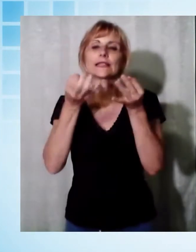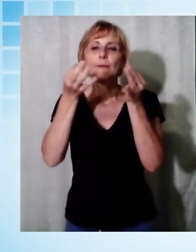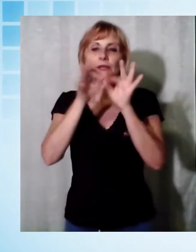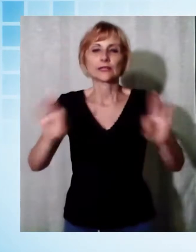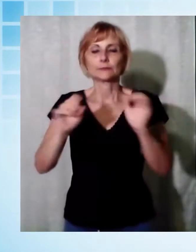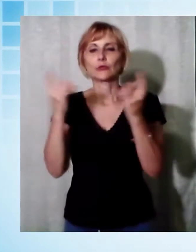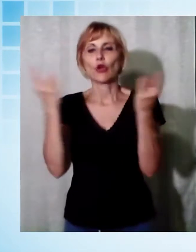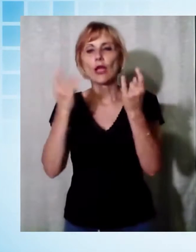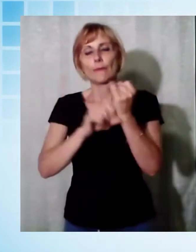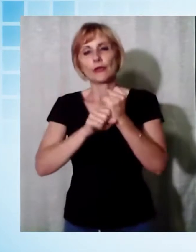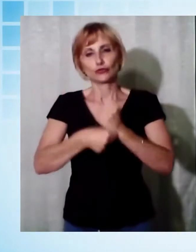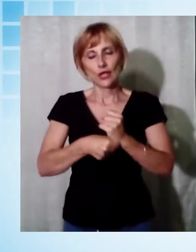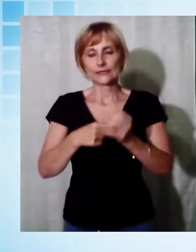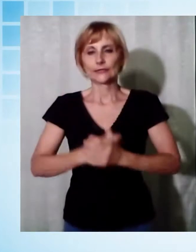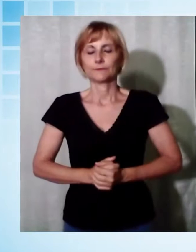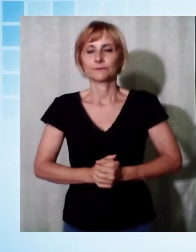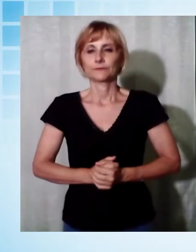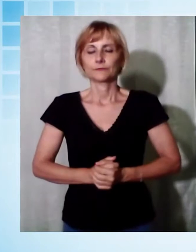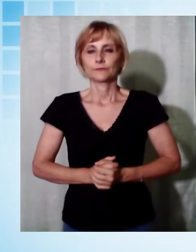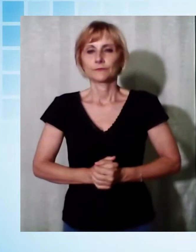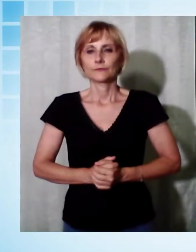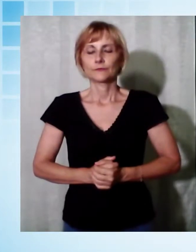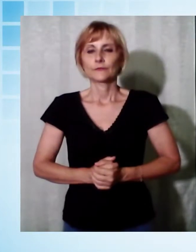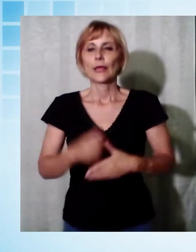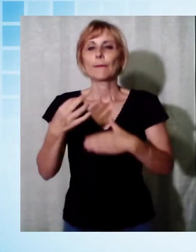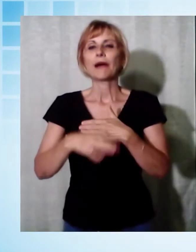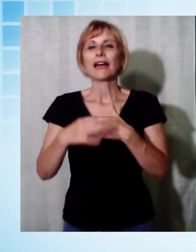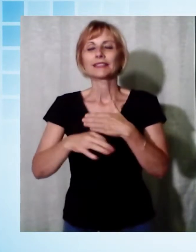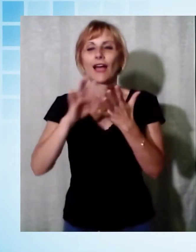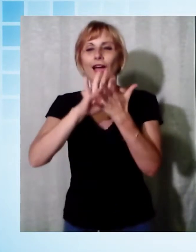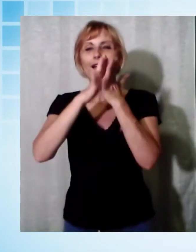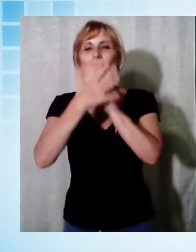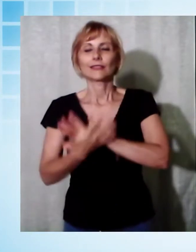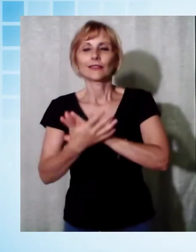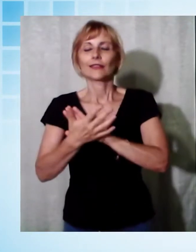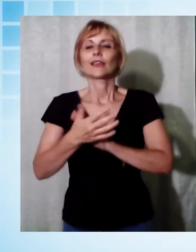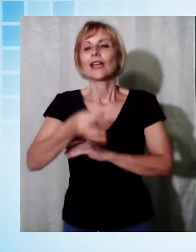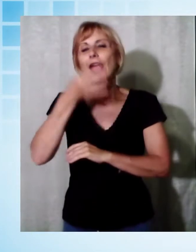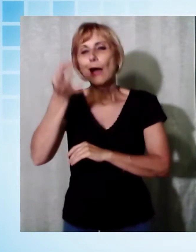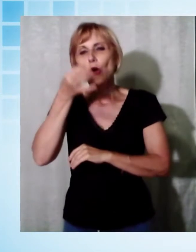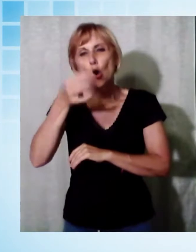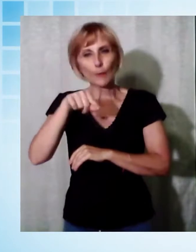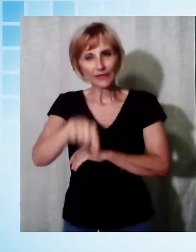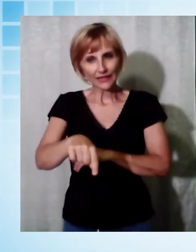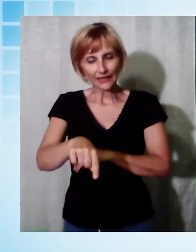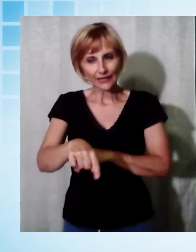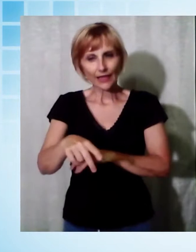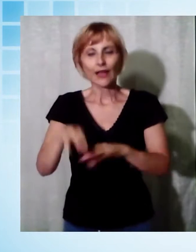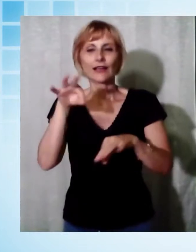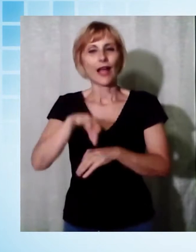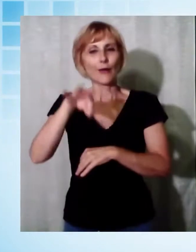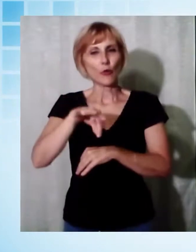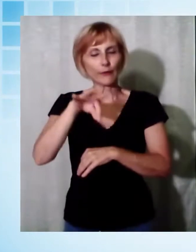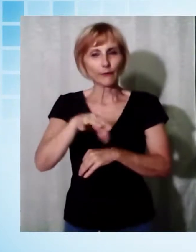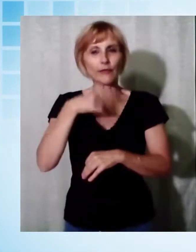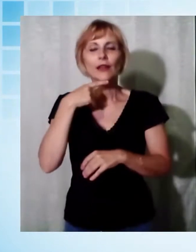Al posto delle patate, Oracella Camomilla, un inaspettato regalo della natura in Garfagnala, nella zona di Campaiana, ad